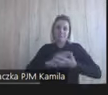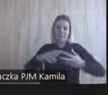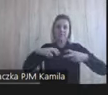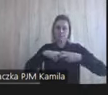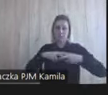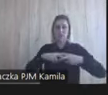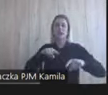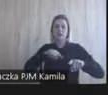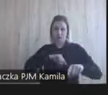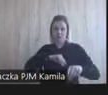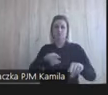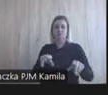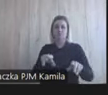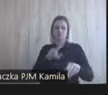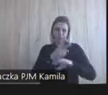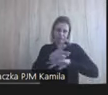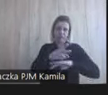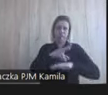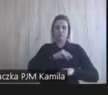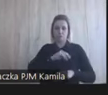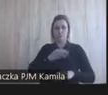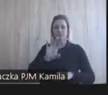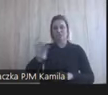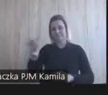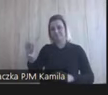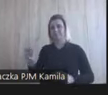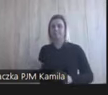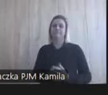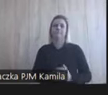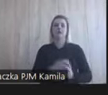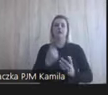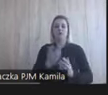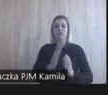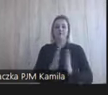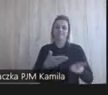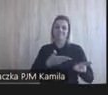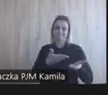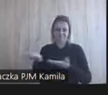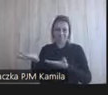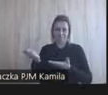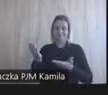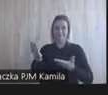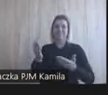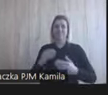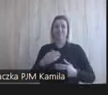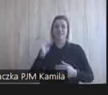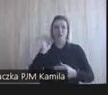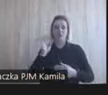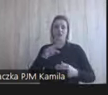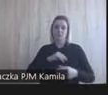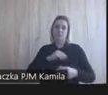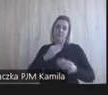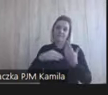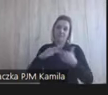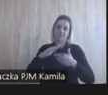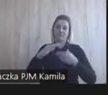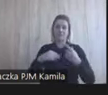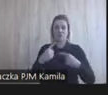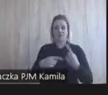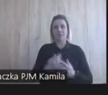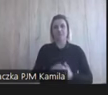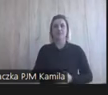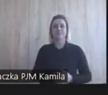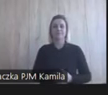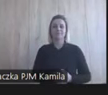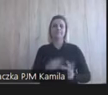z niego korzystać. Nie, więc tutaj będą takie dwie możliwości. Okej, no to Olga to oddaję Ci tutaj głos i jakbyś mógł więcej. No,